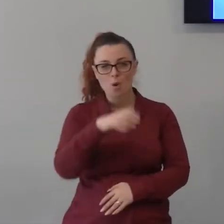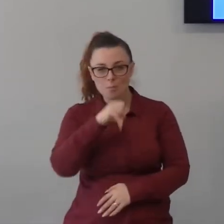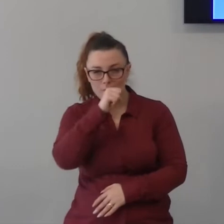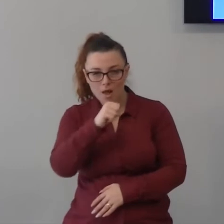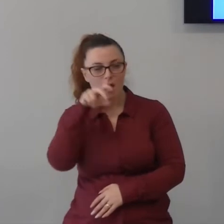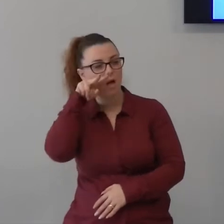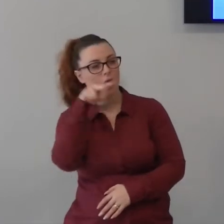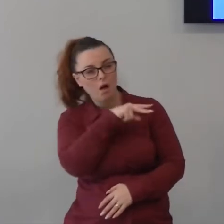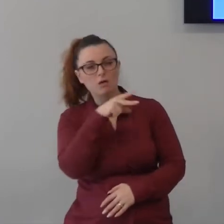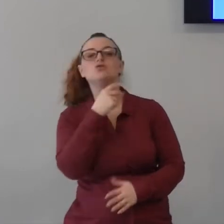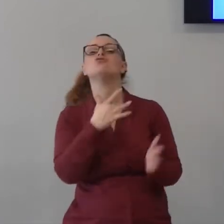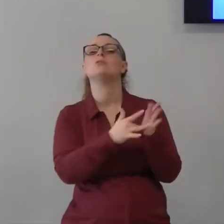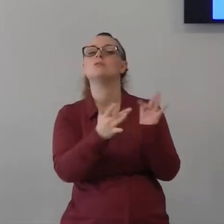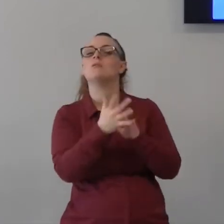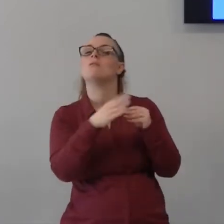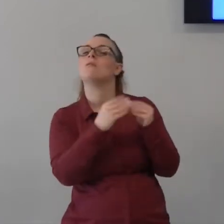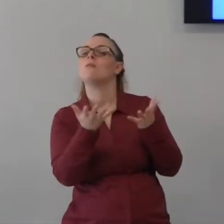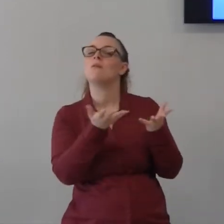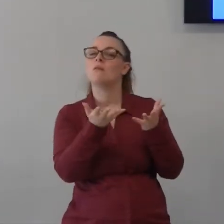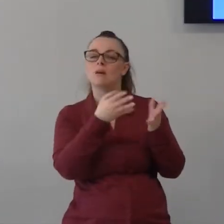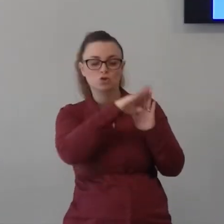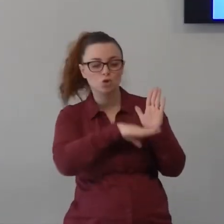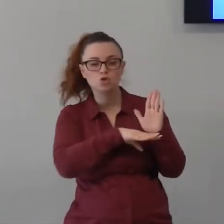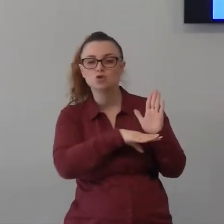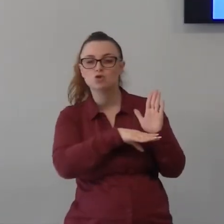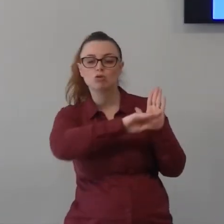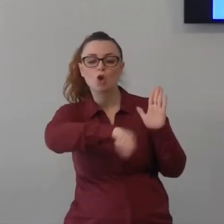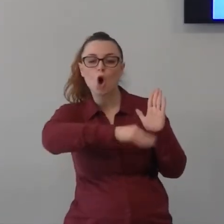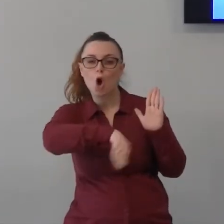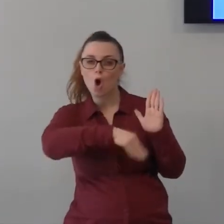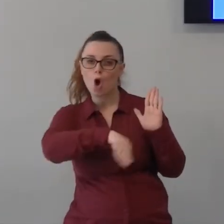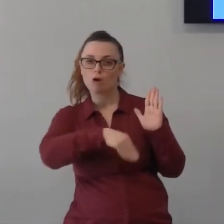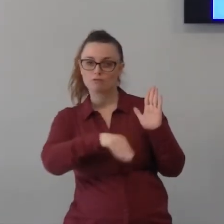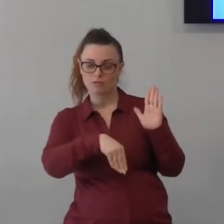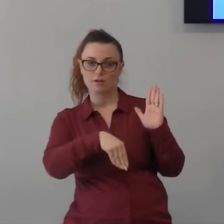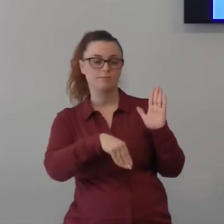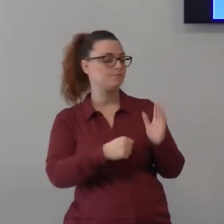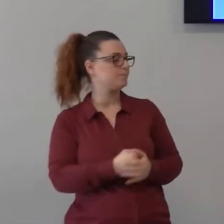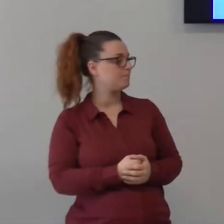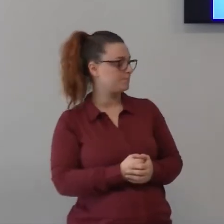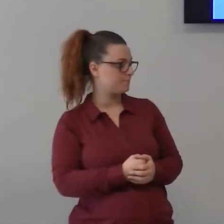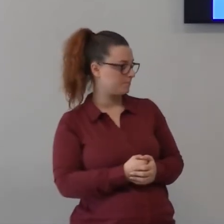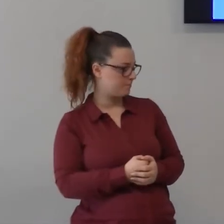e dove troviamo le istruzioni dove troviamo gli esempi di quello che Gesù ha fatto